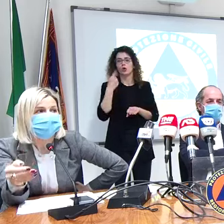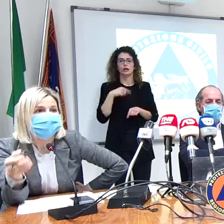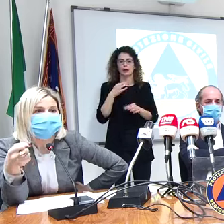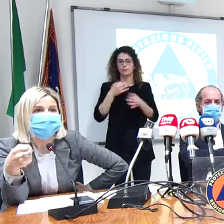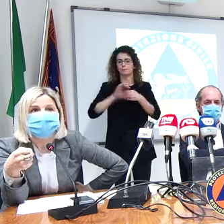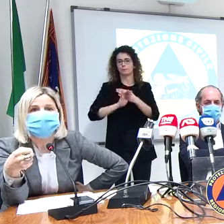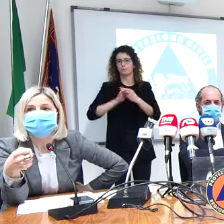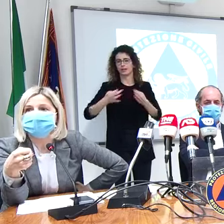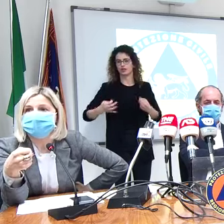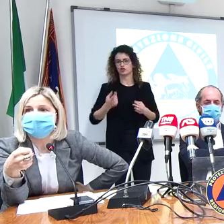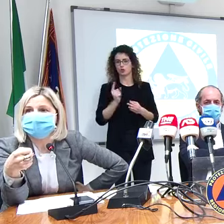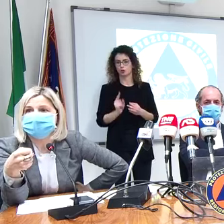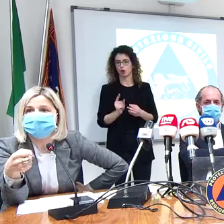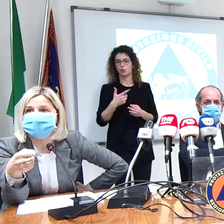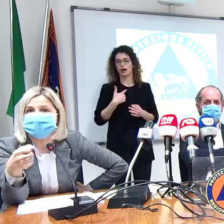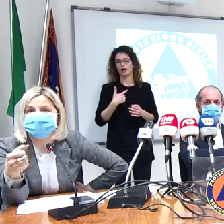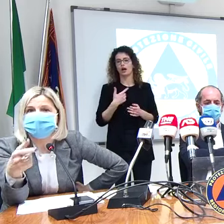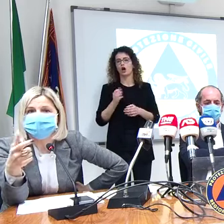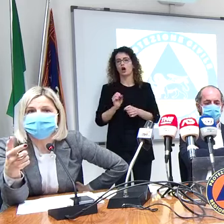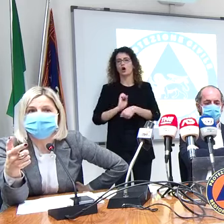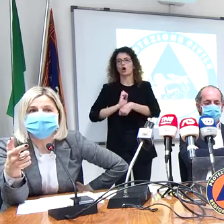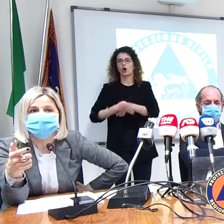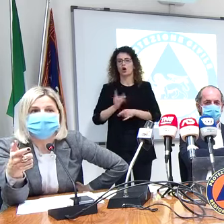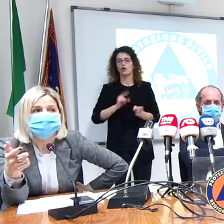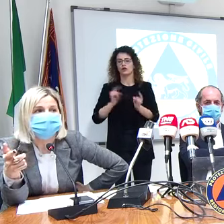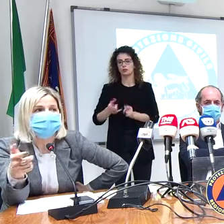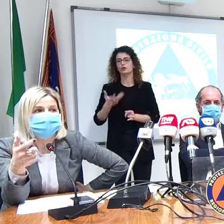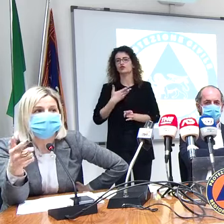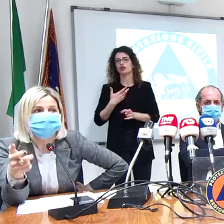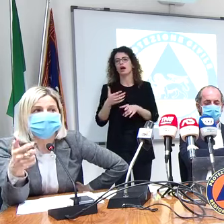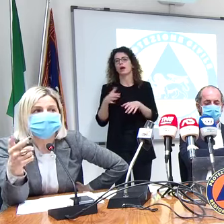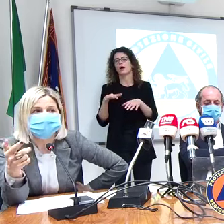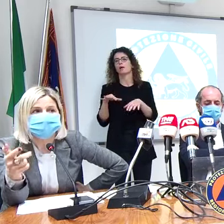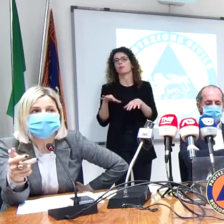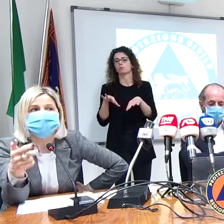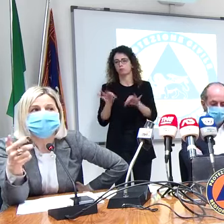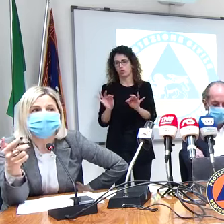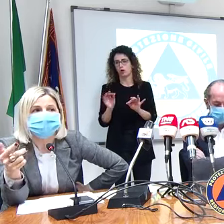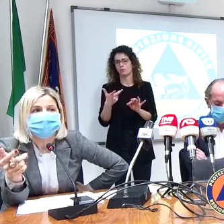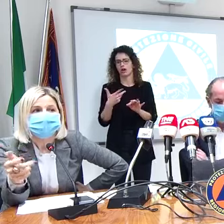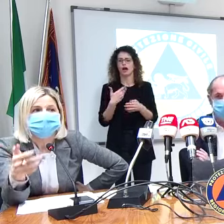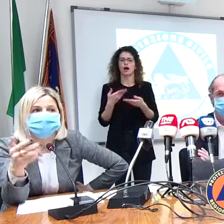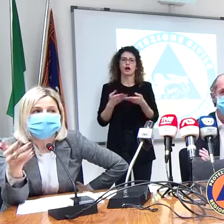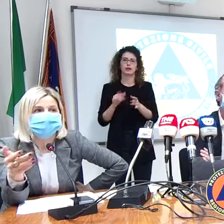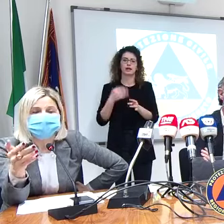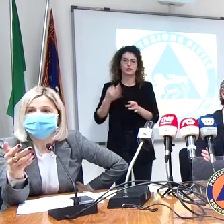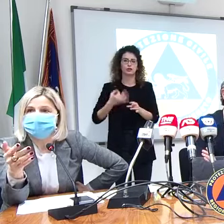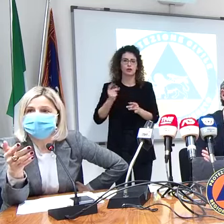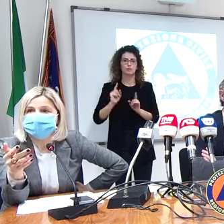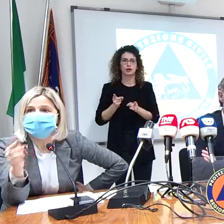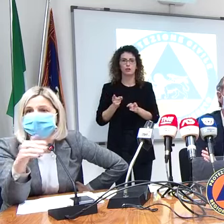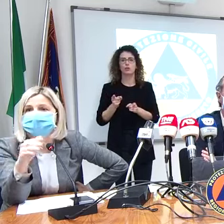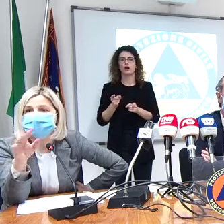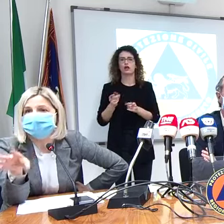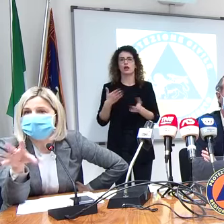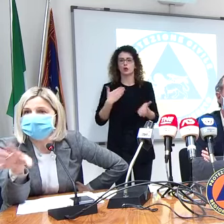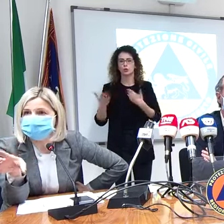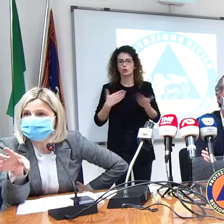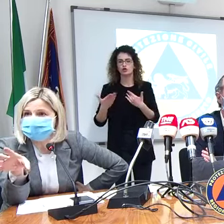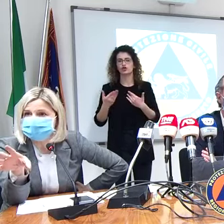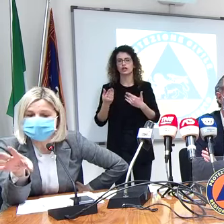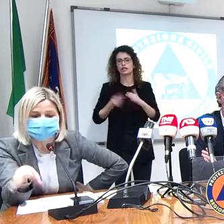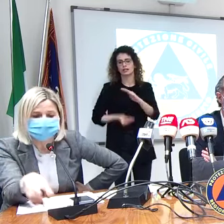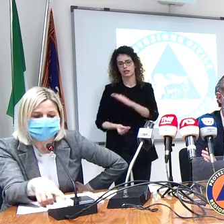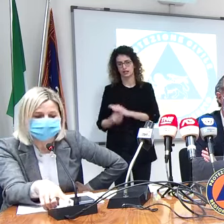hanno già dei blocchi di alcune attività mantenendo sempre come solito urgenze, emergenze, punti nascita e quant'altro però i covid